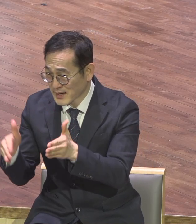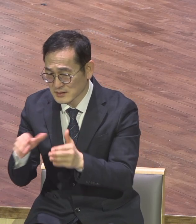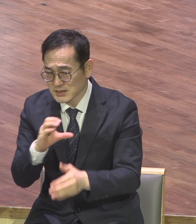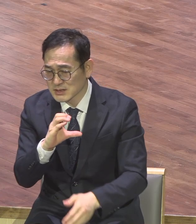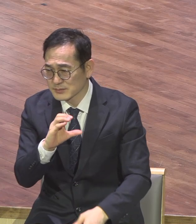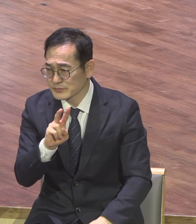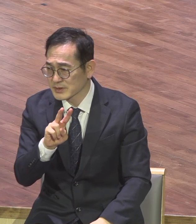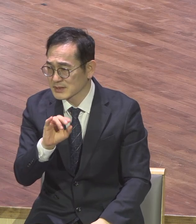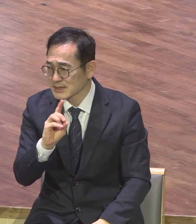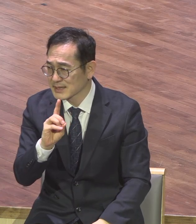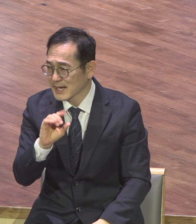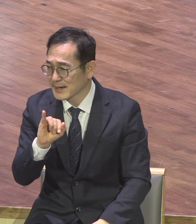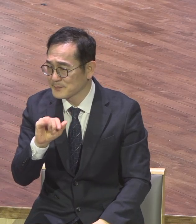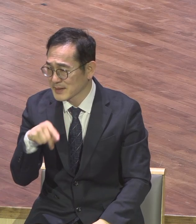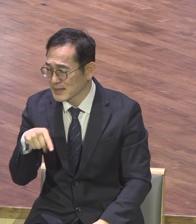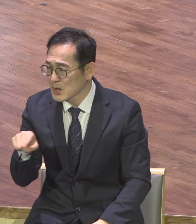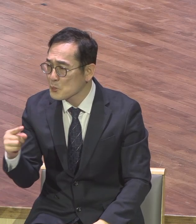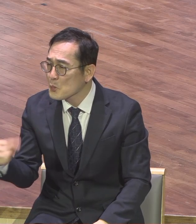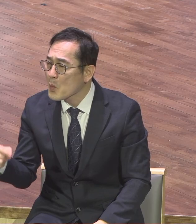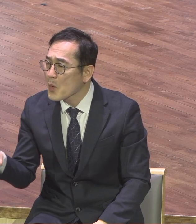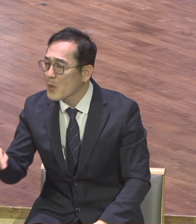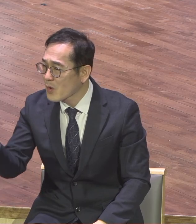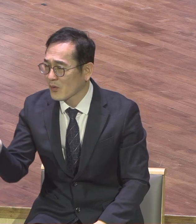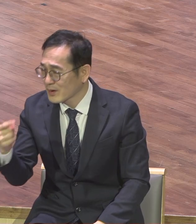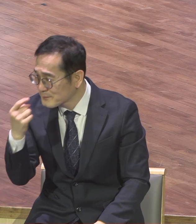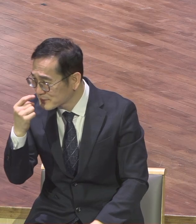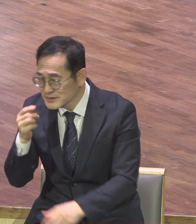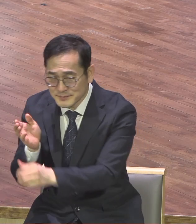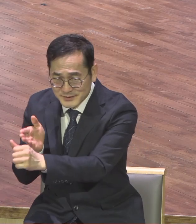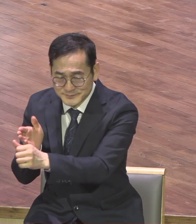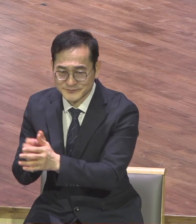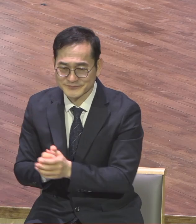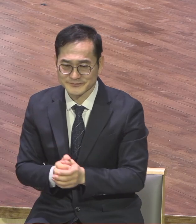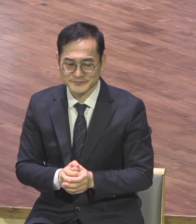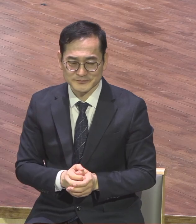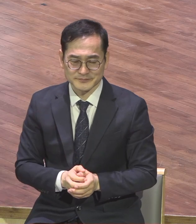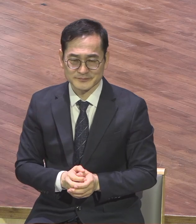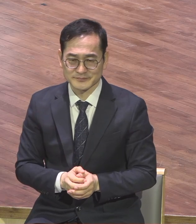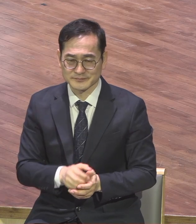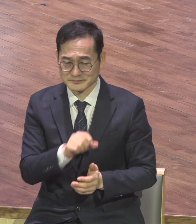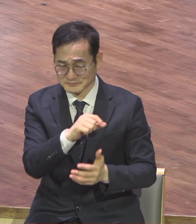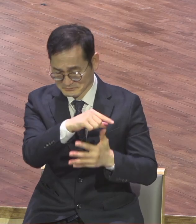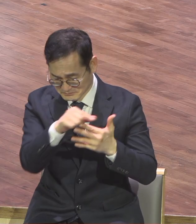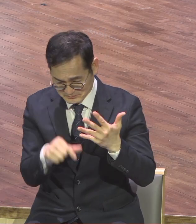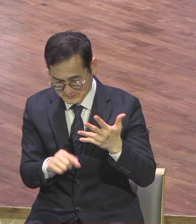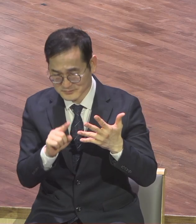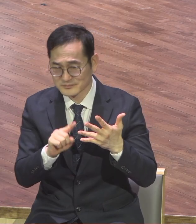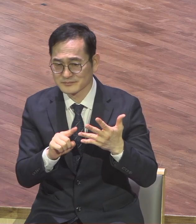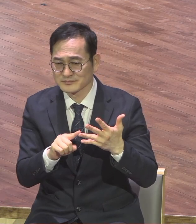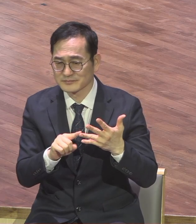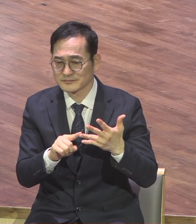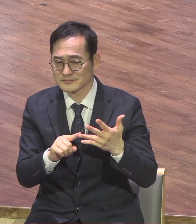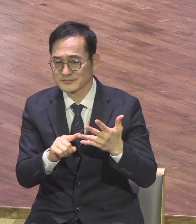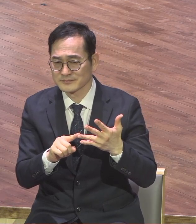CVDIP의 은약적 여정 가운데 마지막이 P-Practice 실현입니다